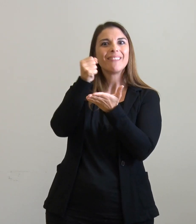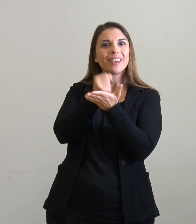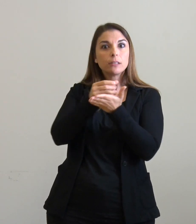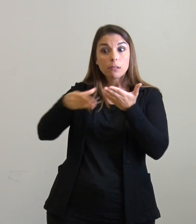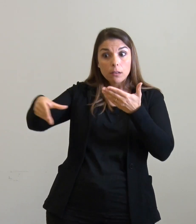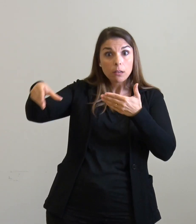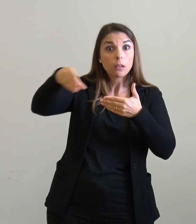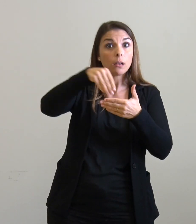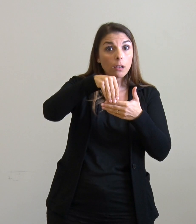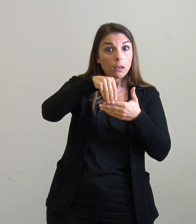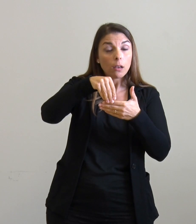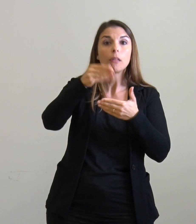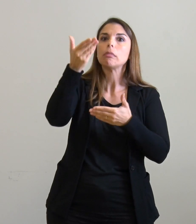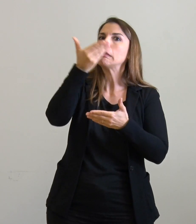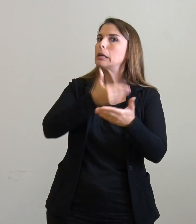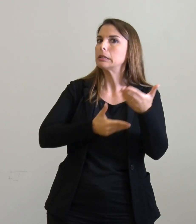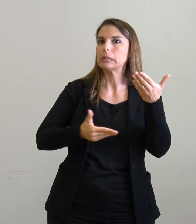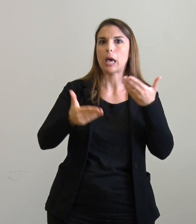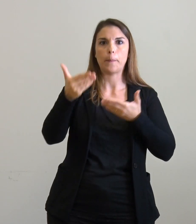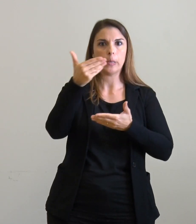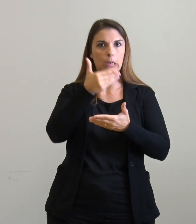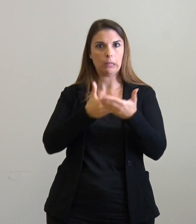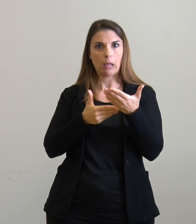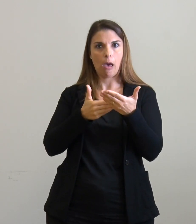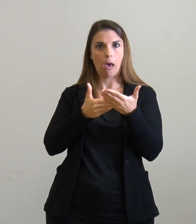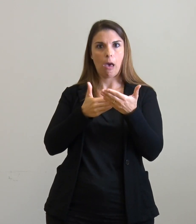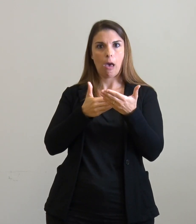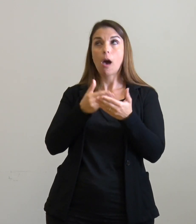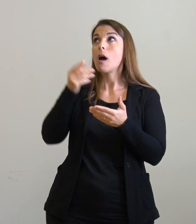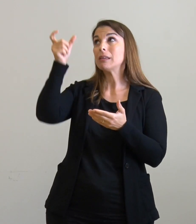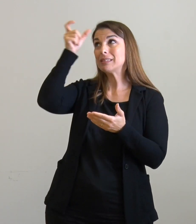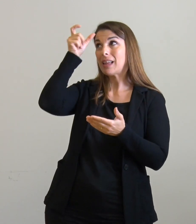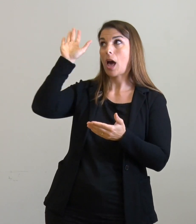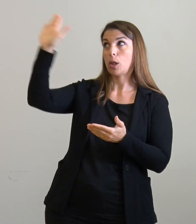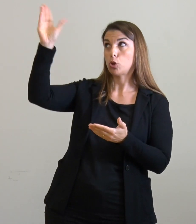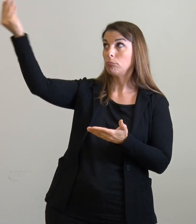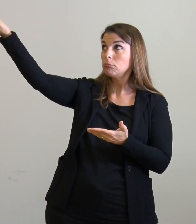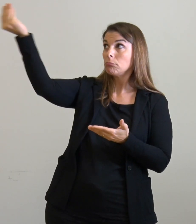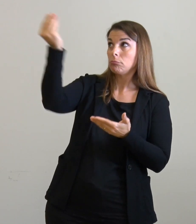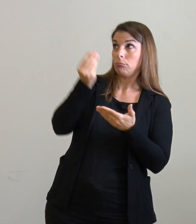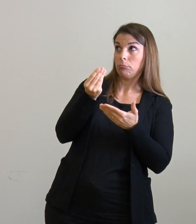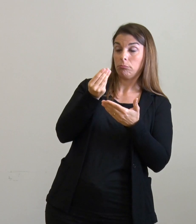attestante lo stato di disabilità rilasciata nel paese di residenza